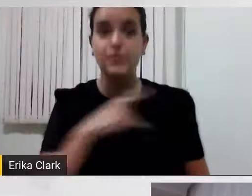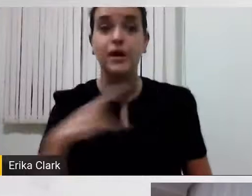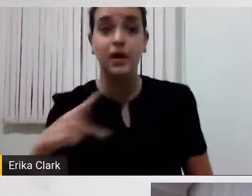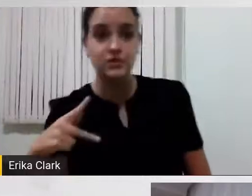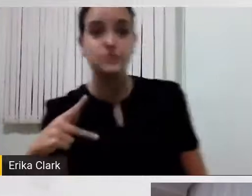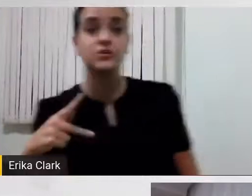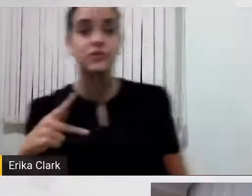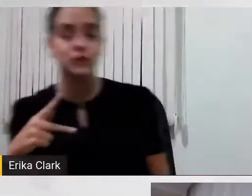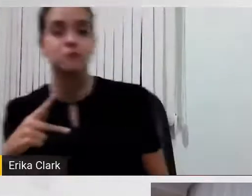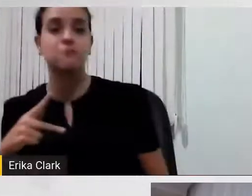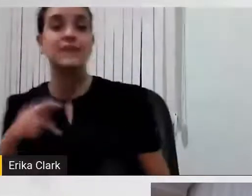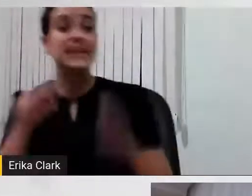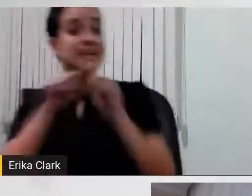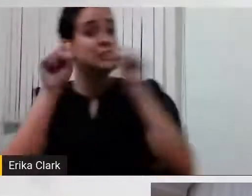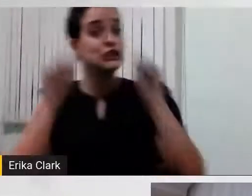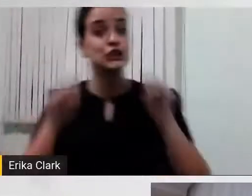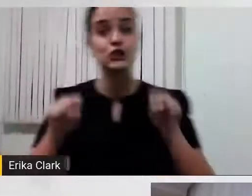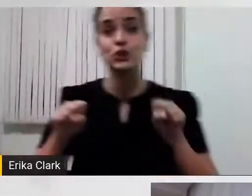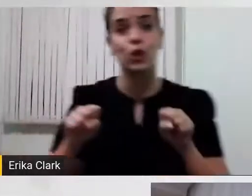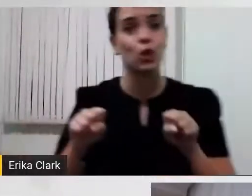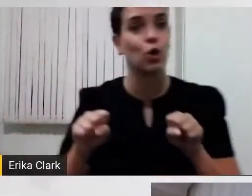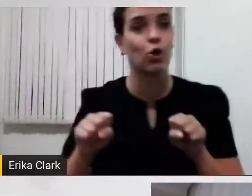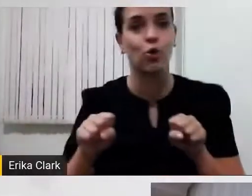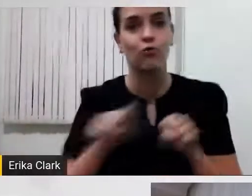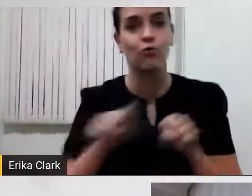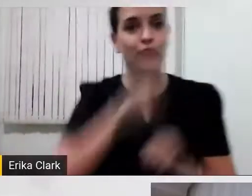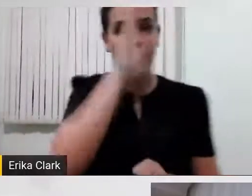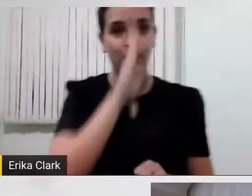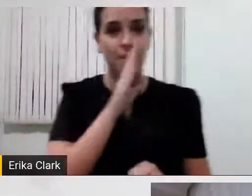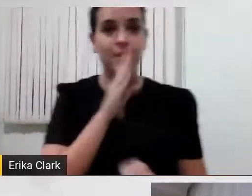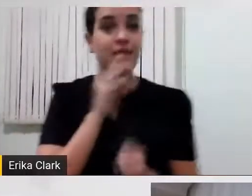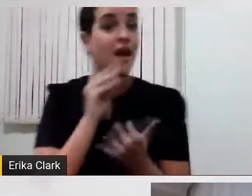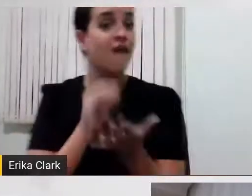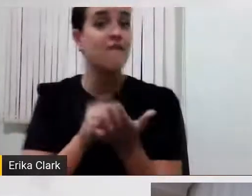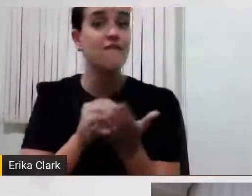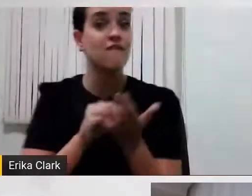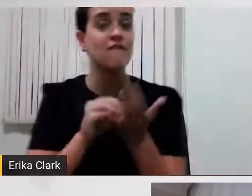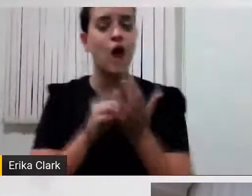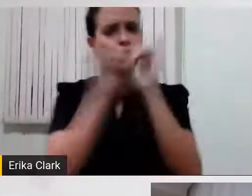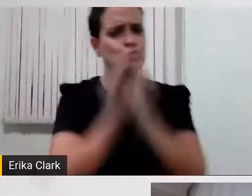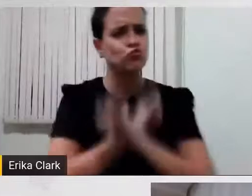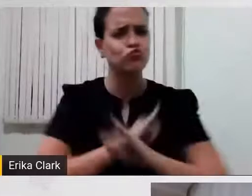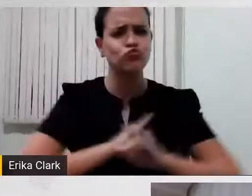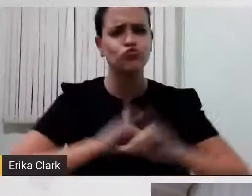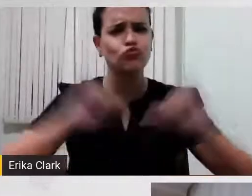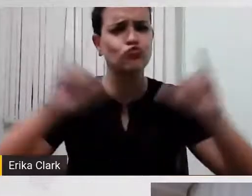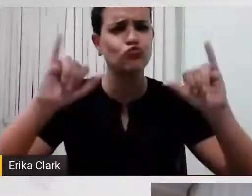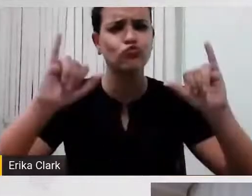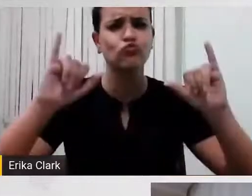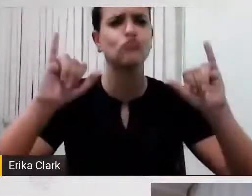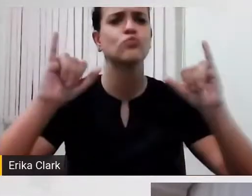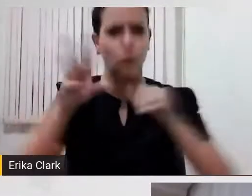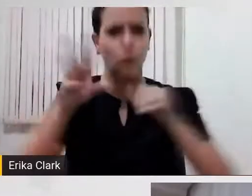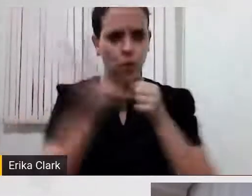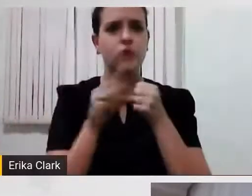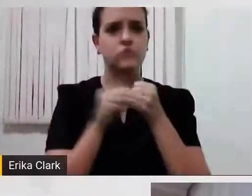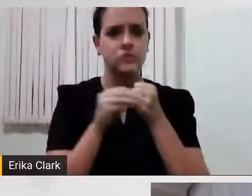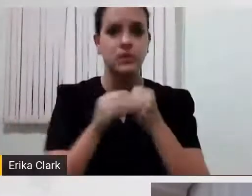o que está faltando é a gente espalhar esse conhecimento e dar essa possibilidade para as pessoas. Em sentido,